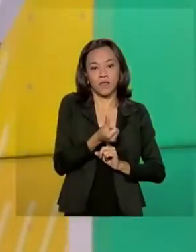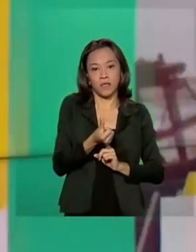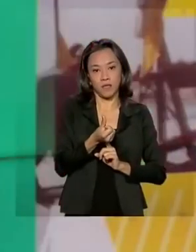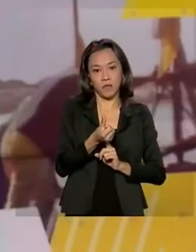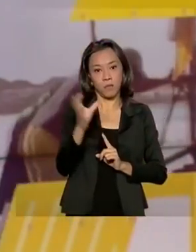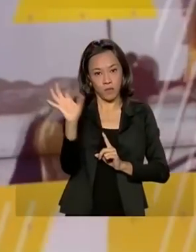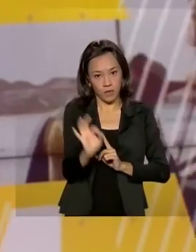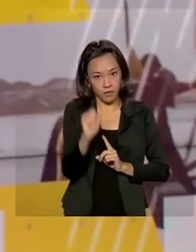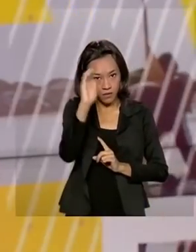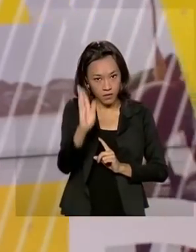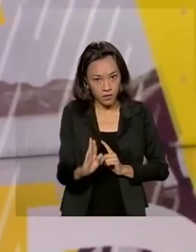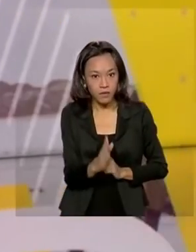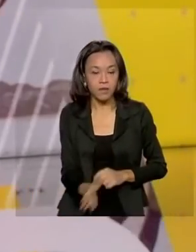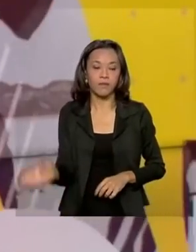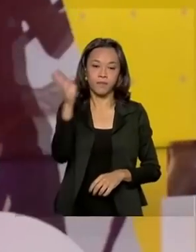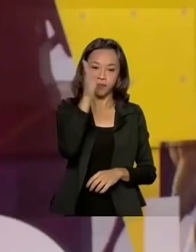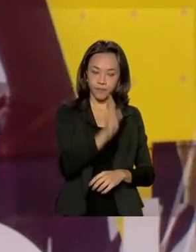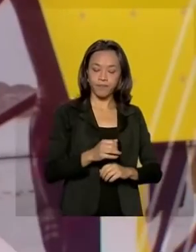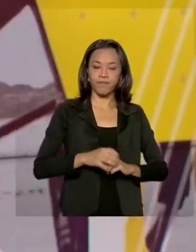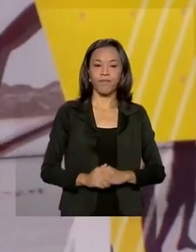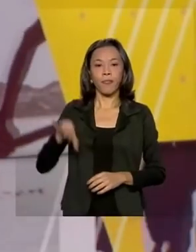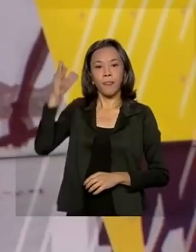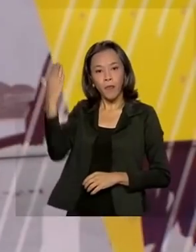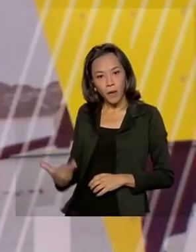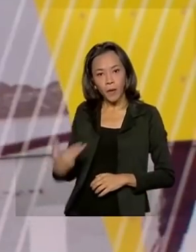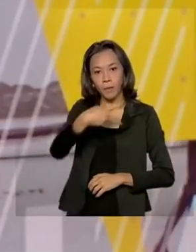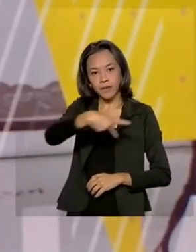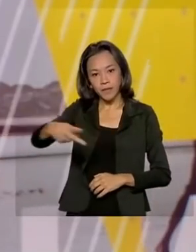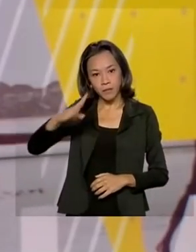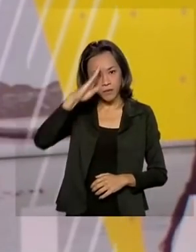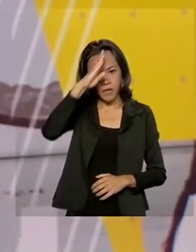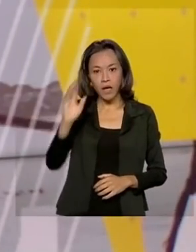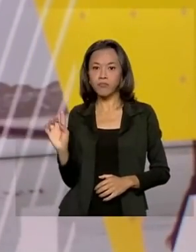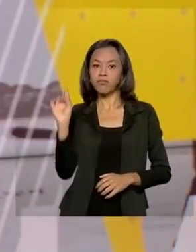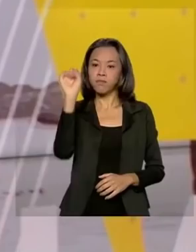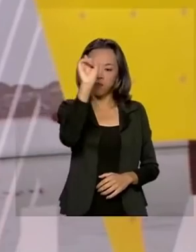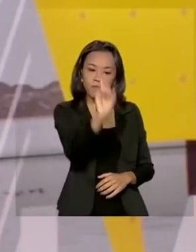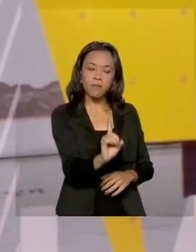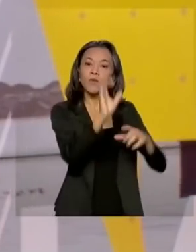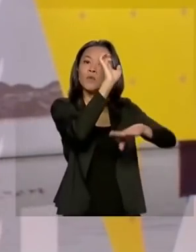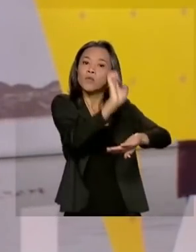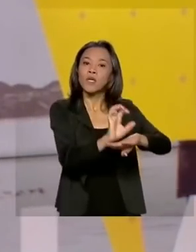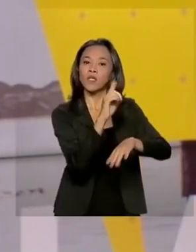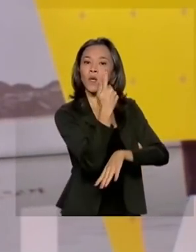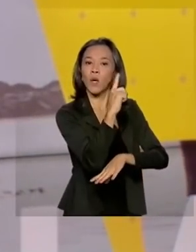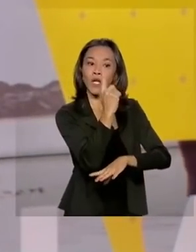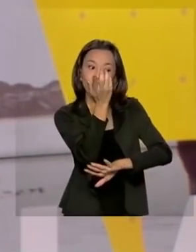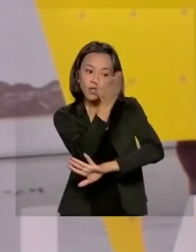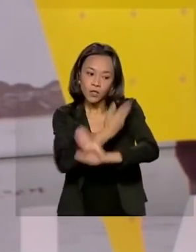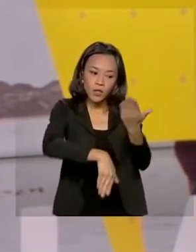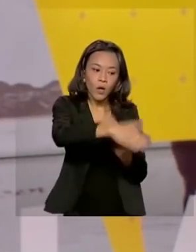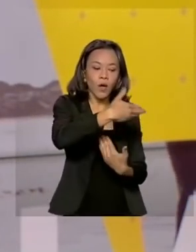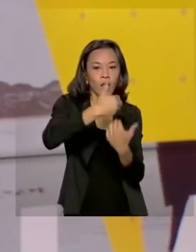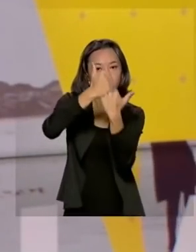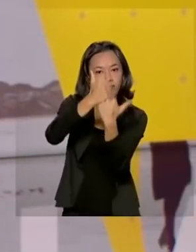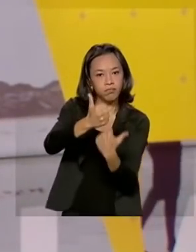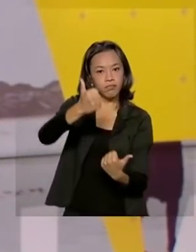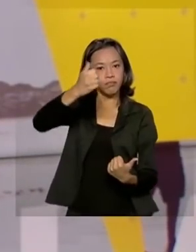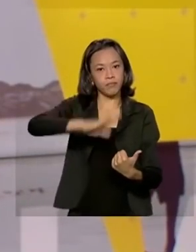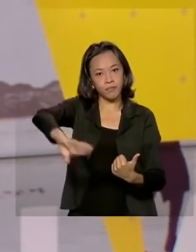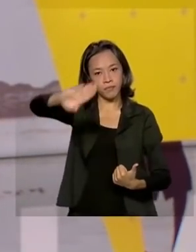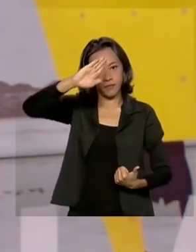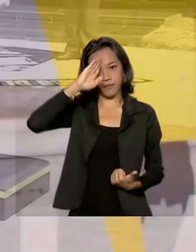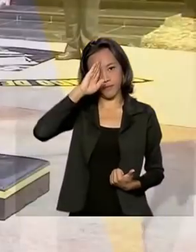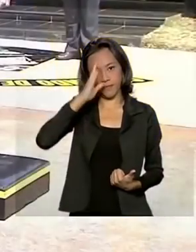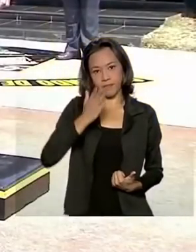O presidente Jair Bolsonaro participou em Goiânia da cerimônia da troca do comando de operações especiais do Exército